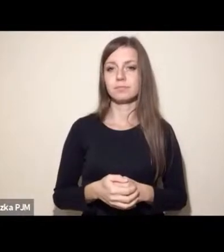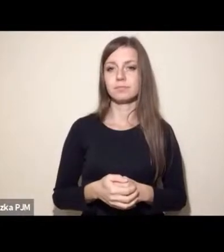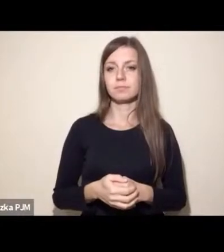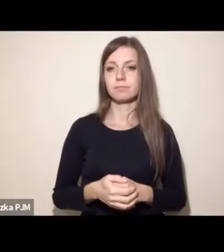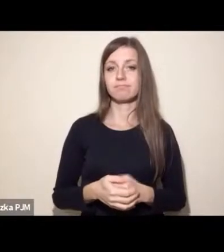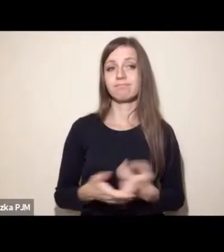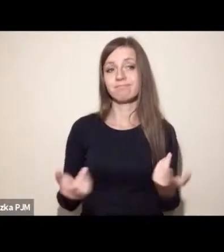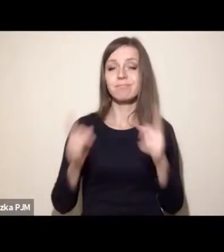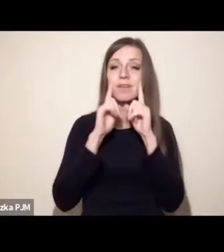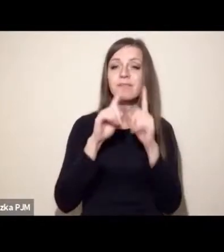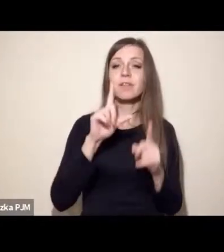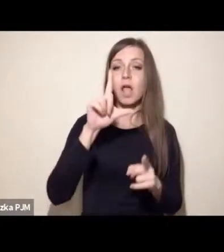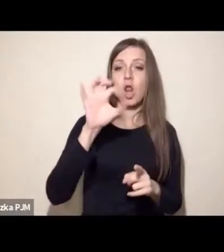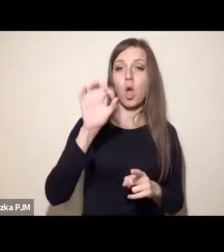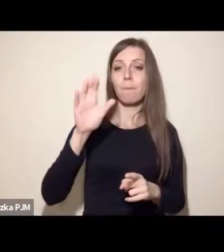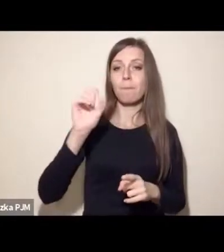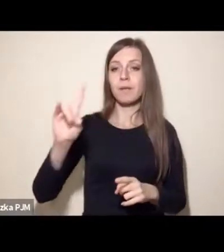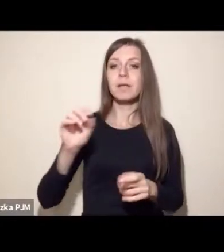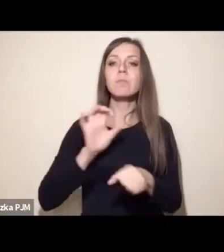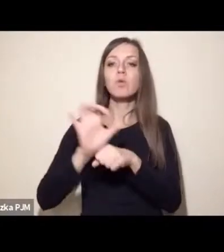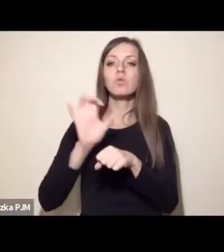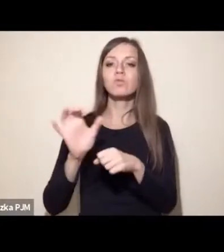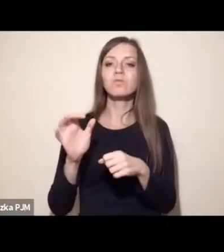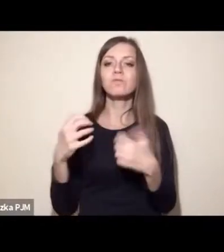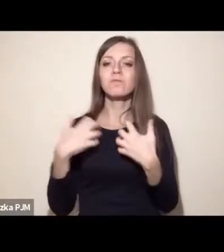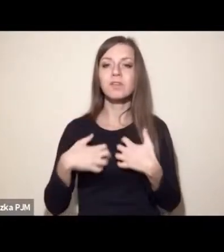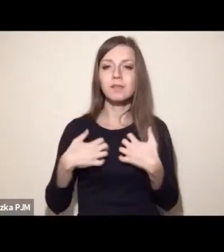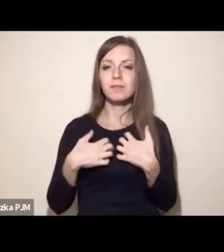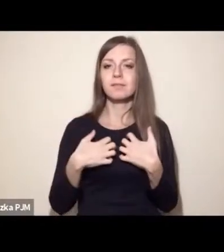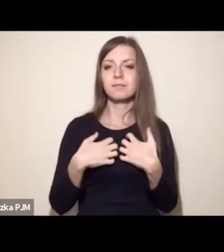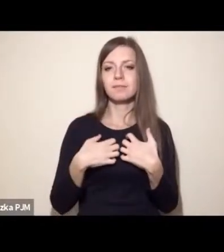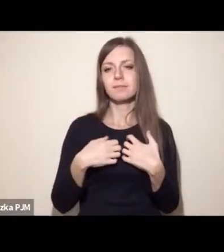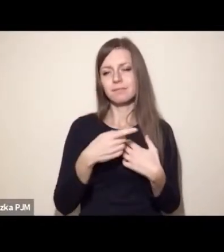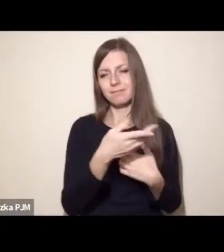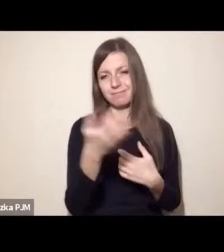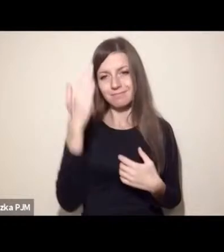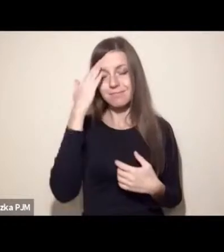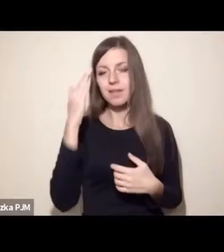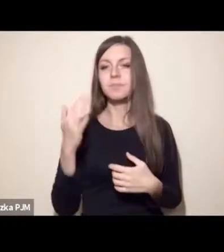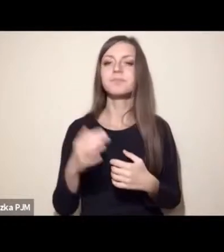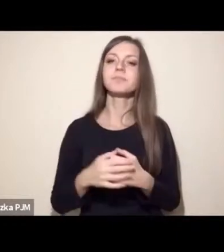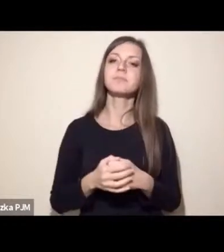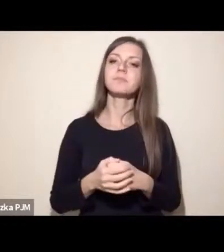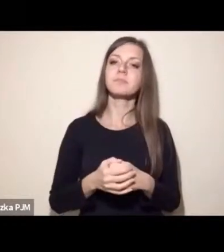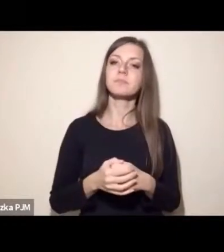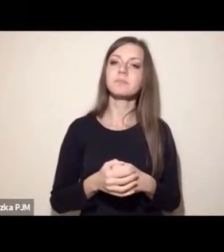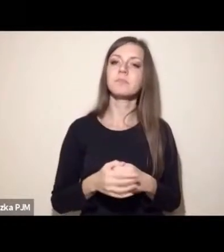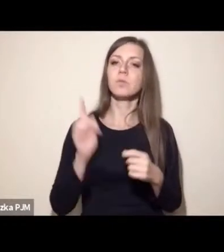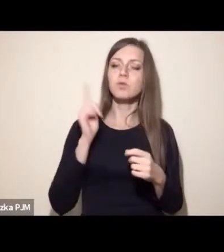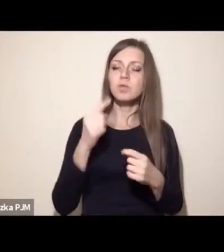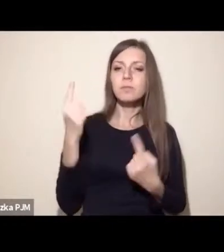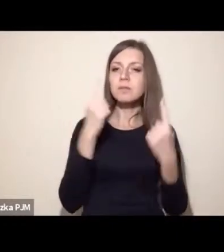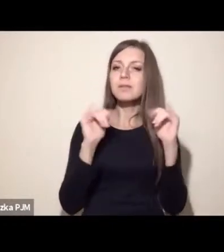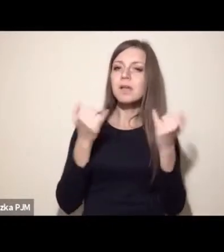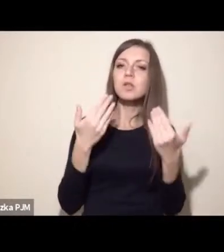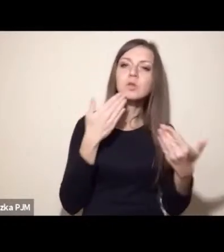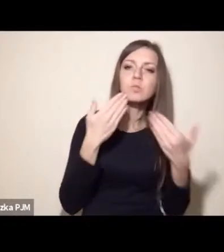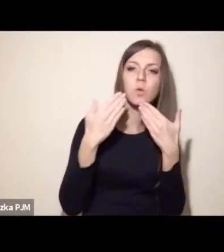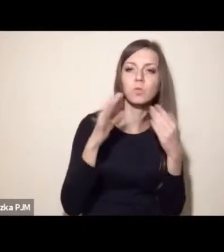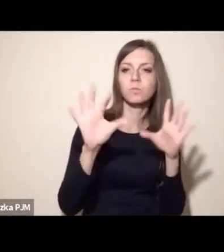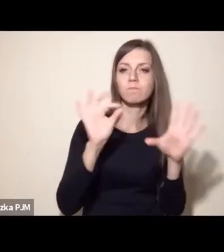lobby produktów prozwierzęcych i wiele innych lobby, zresztą wszyscy je dobrze znamy, to musimy taktyki dobierać skutecznie,